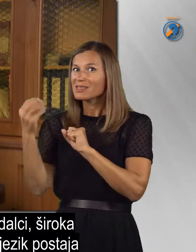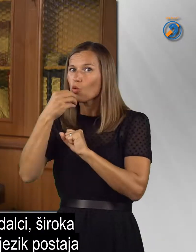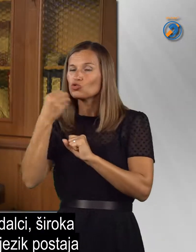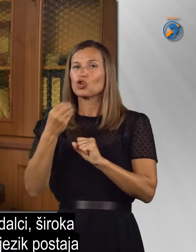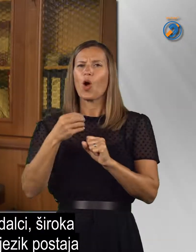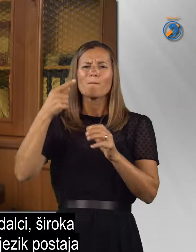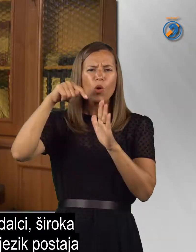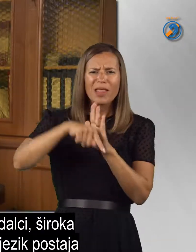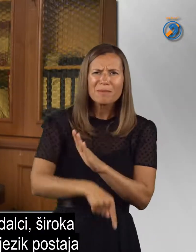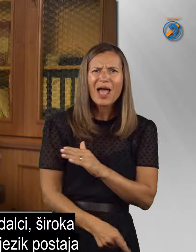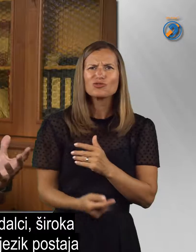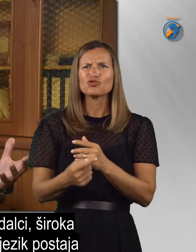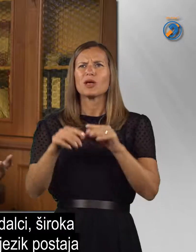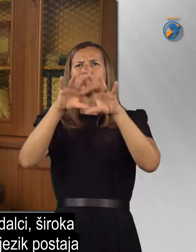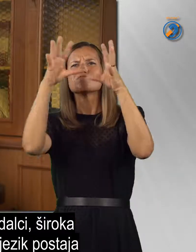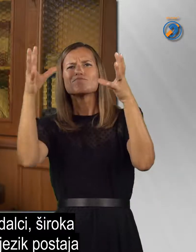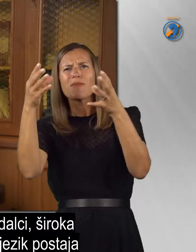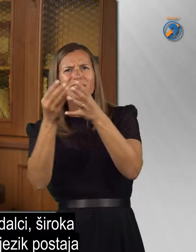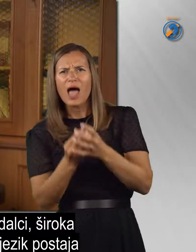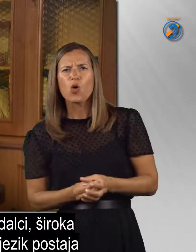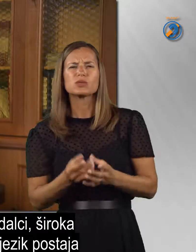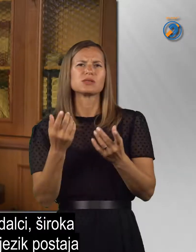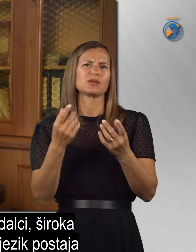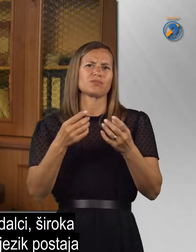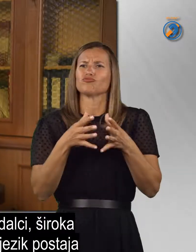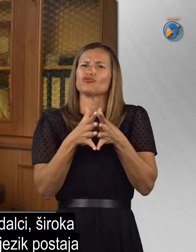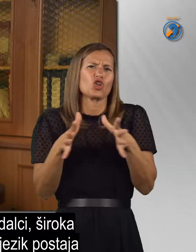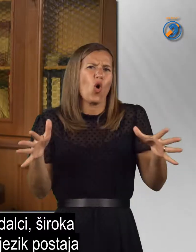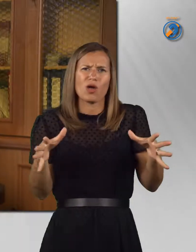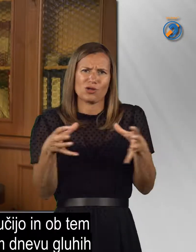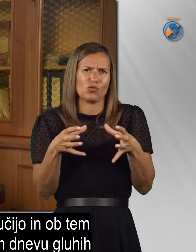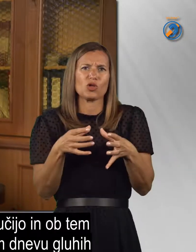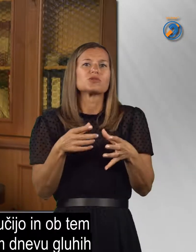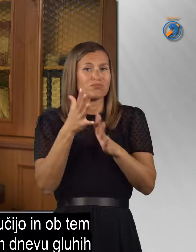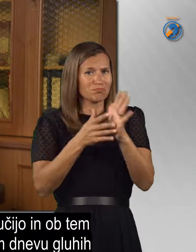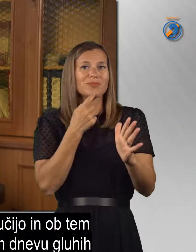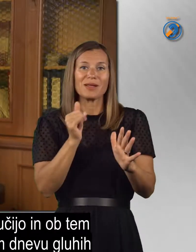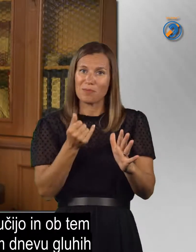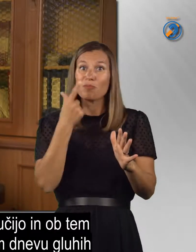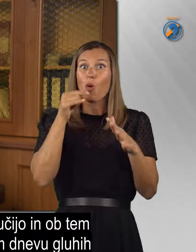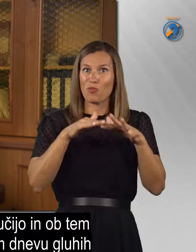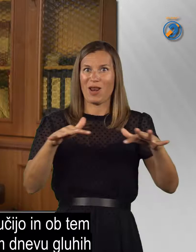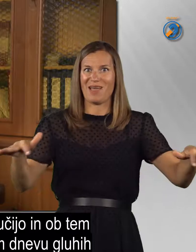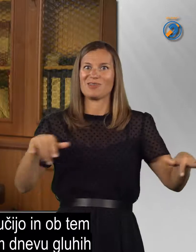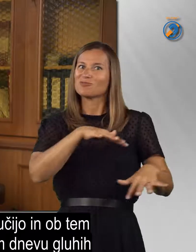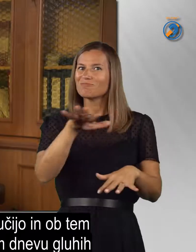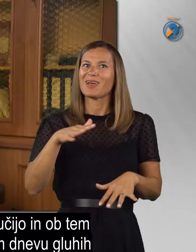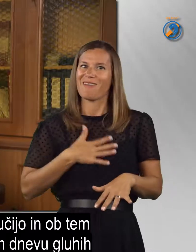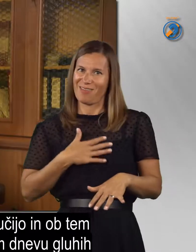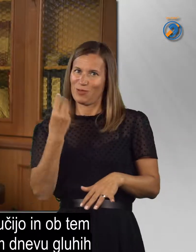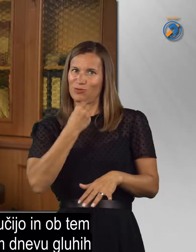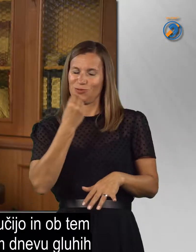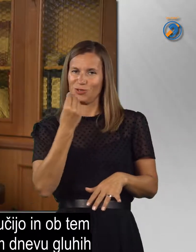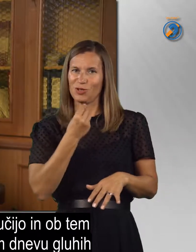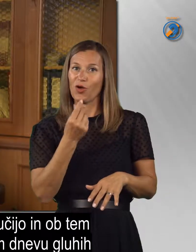padalci, široka skupnost. Znakovni jezik postaja popularen, radi se ga učijo in